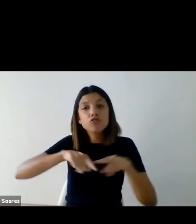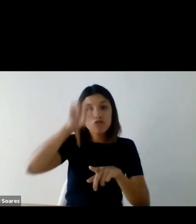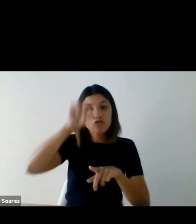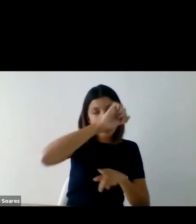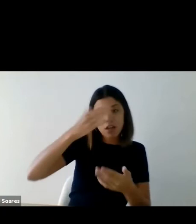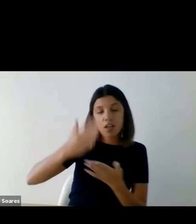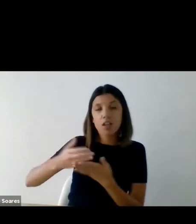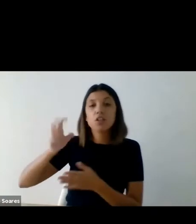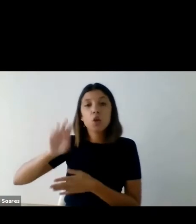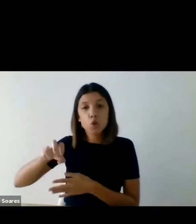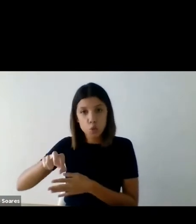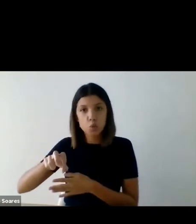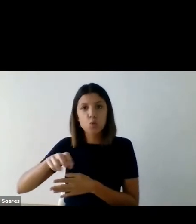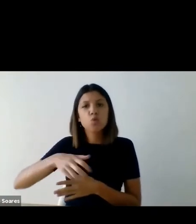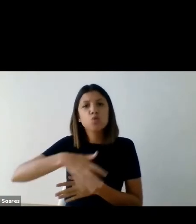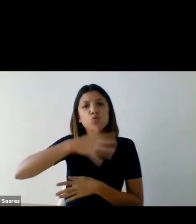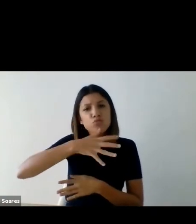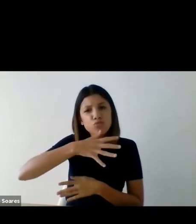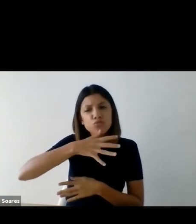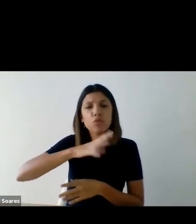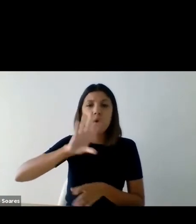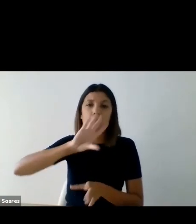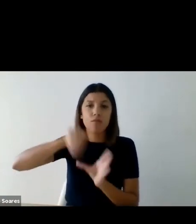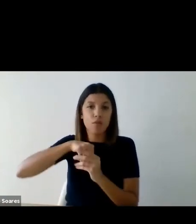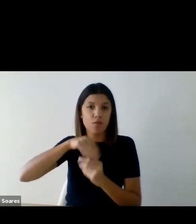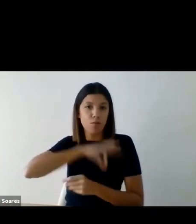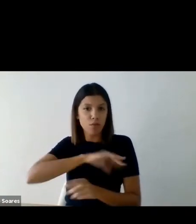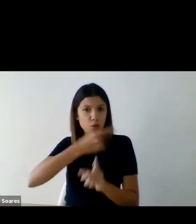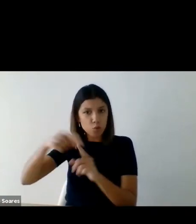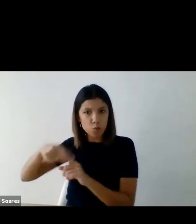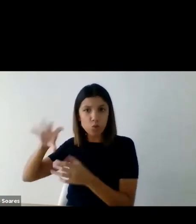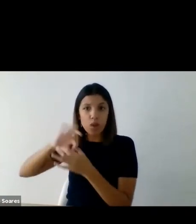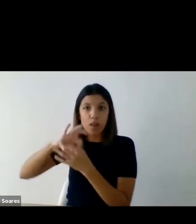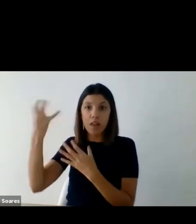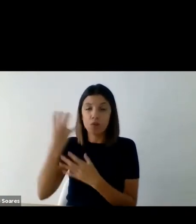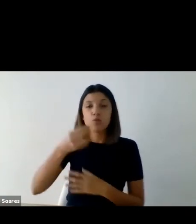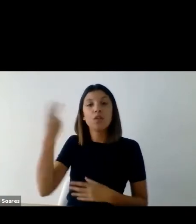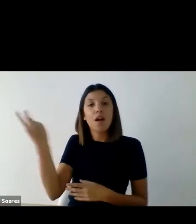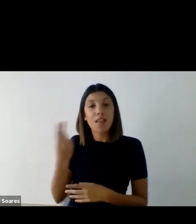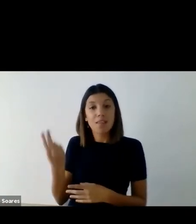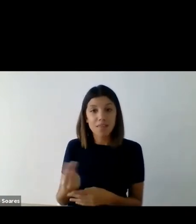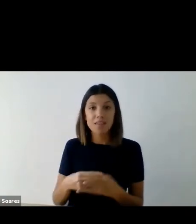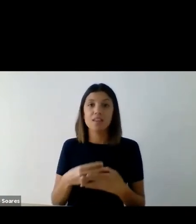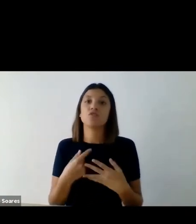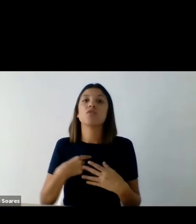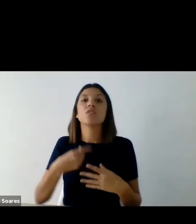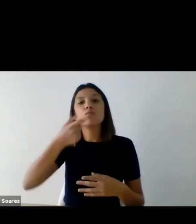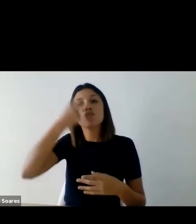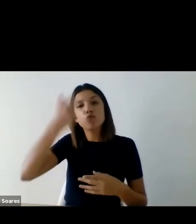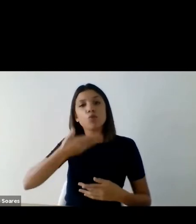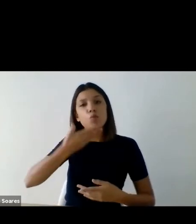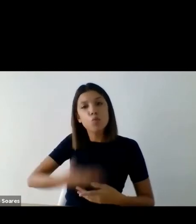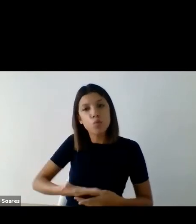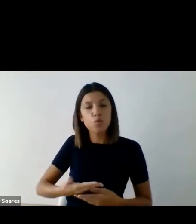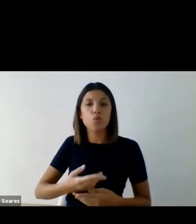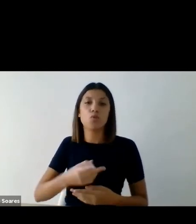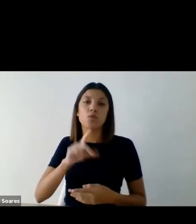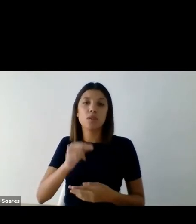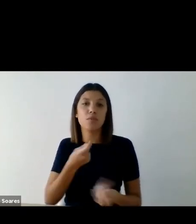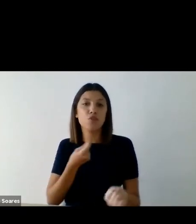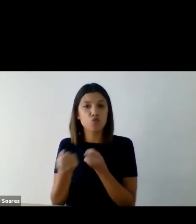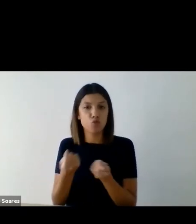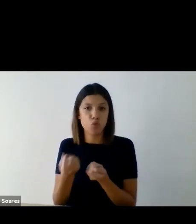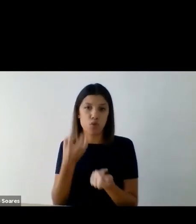junho que envolveu diferentes profissionais da cultura, artistas, académicos e gestores culturais.